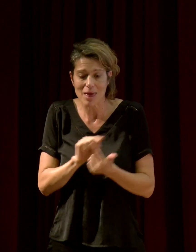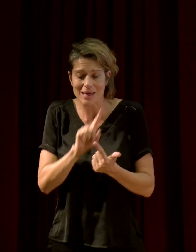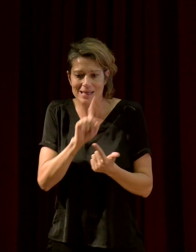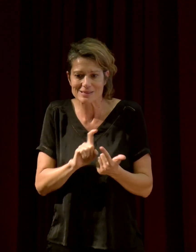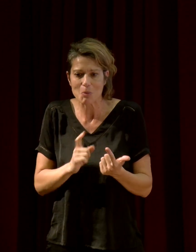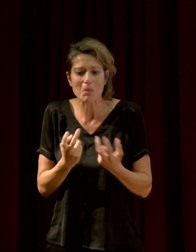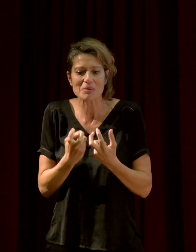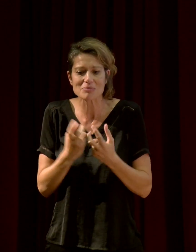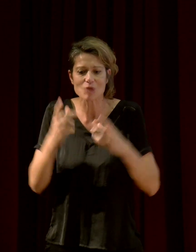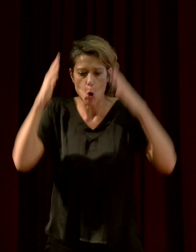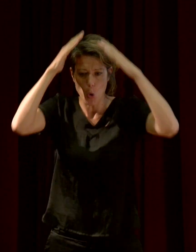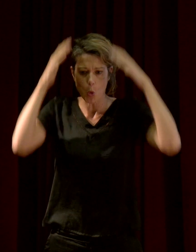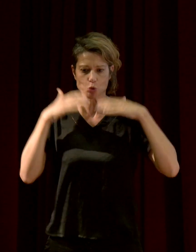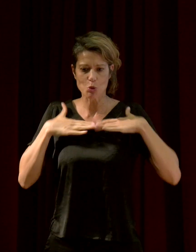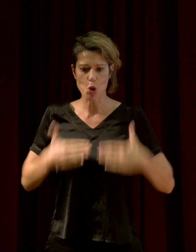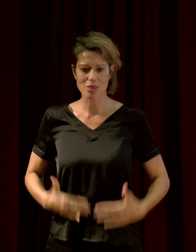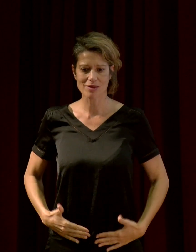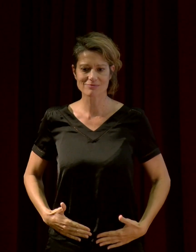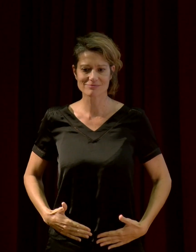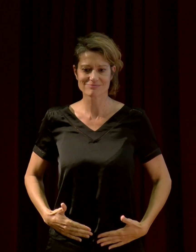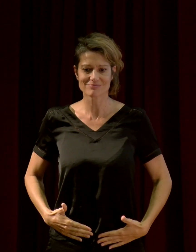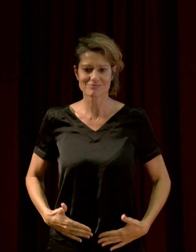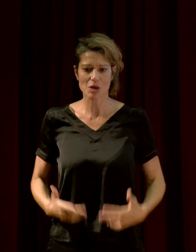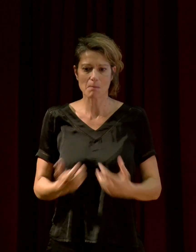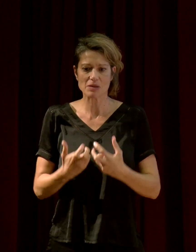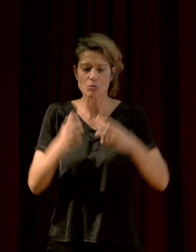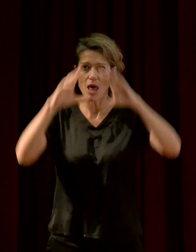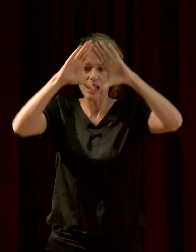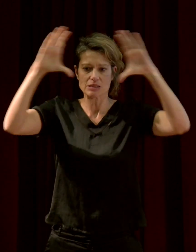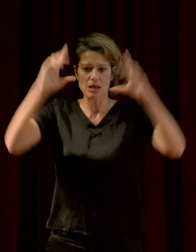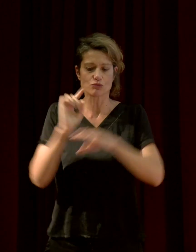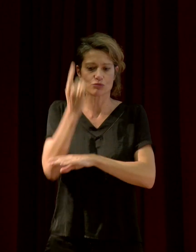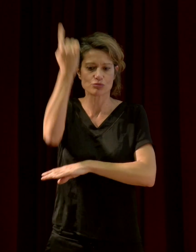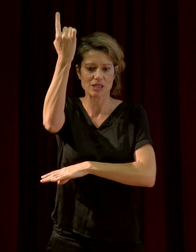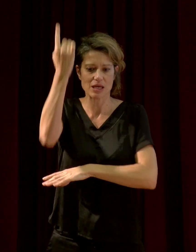cosmonaute dans l'espace souffrirait d'acouphènes ?